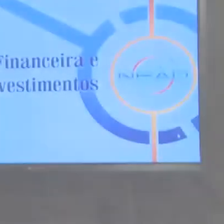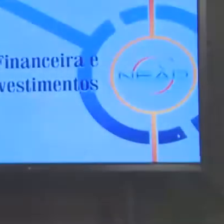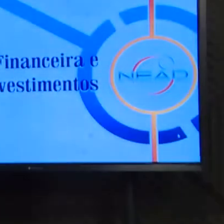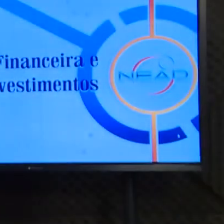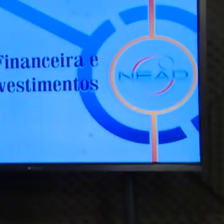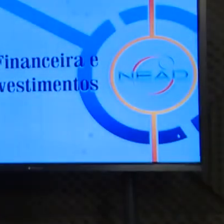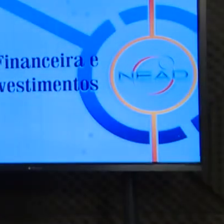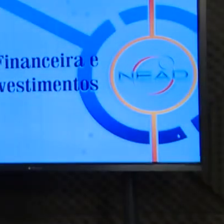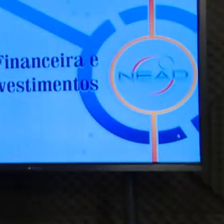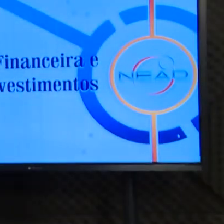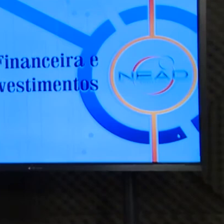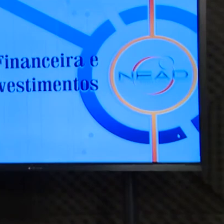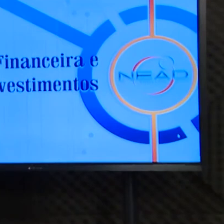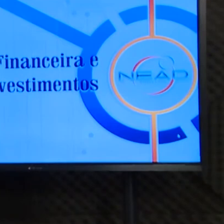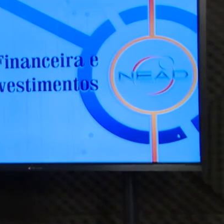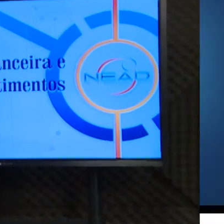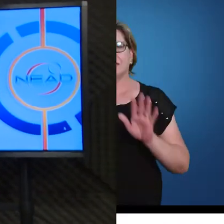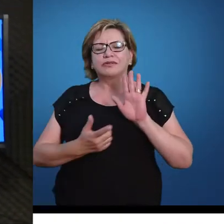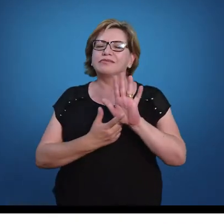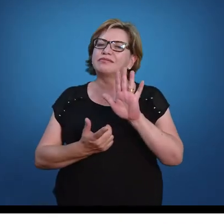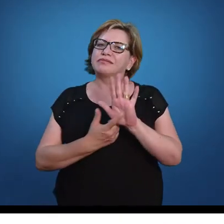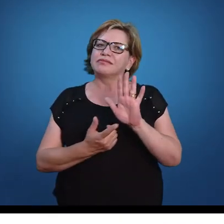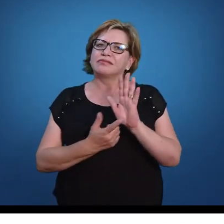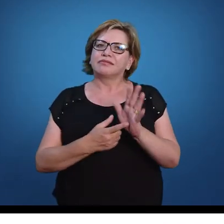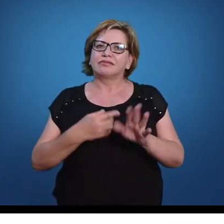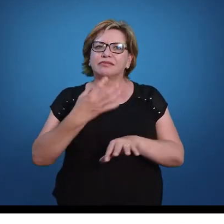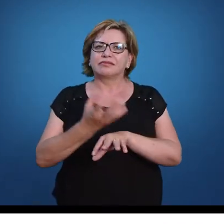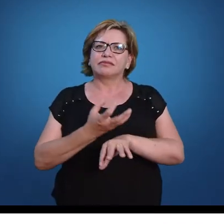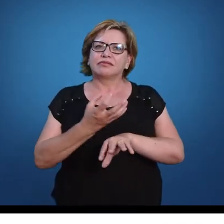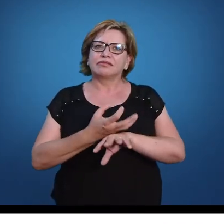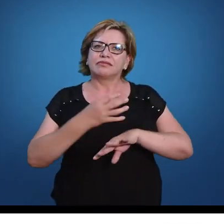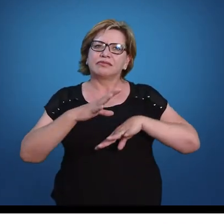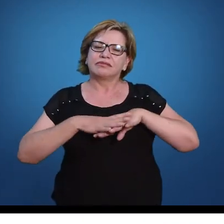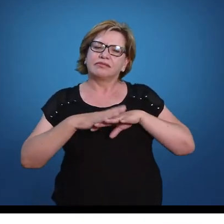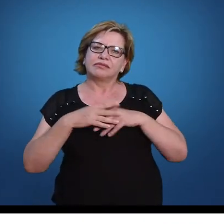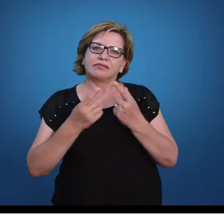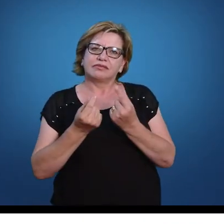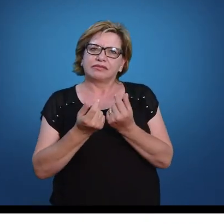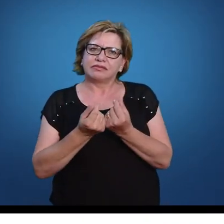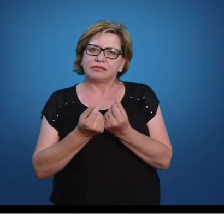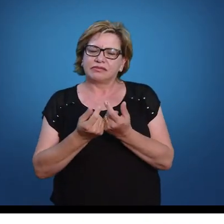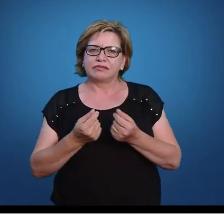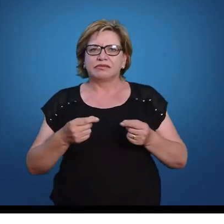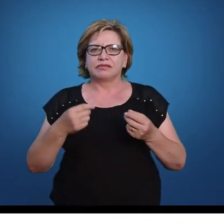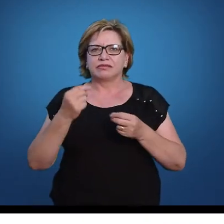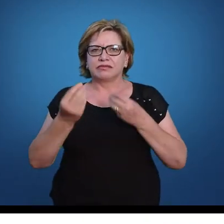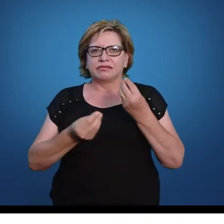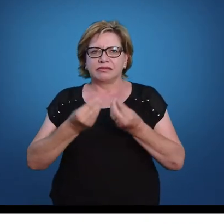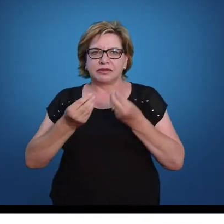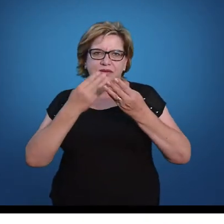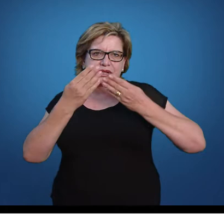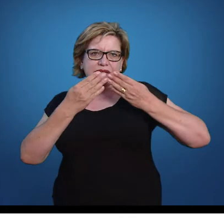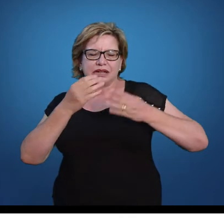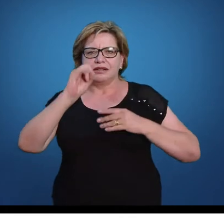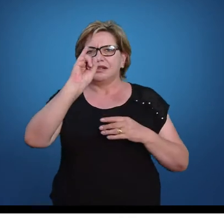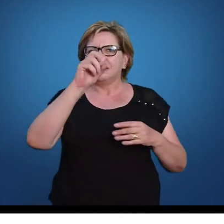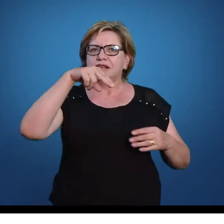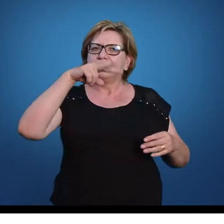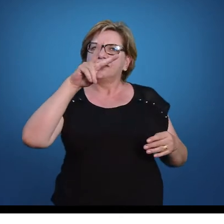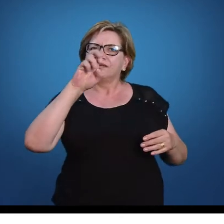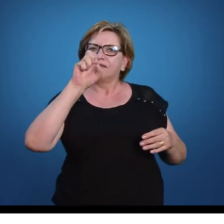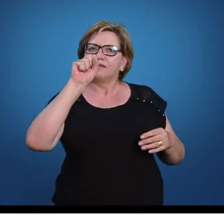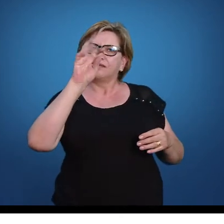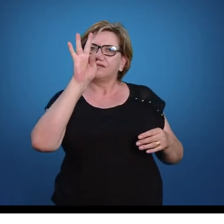Bom, vou fazer a apresentação da disciplina de matemática financeira e análise de investimentos